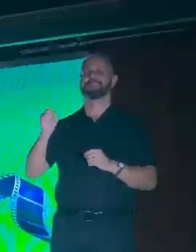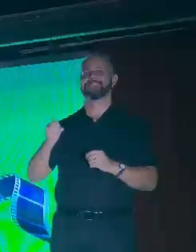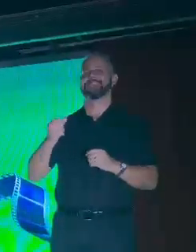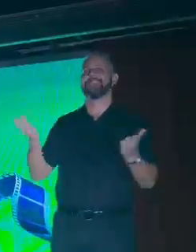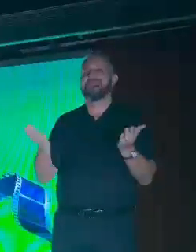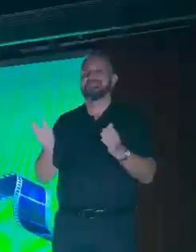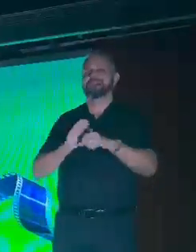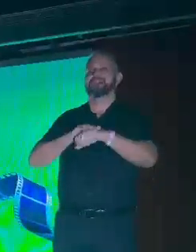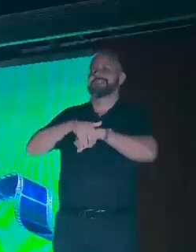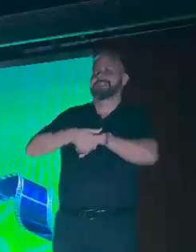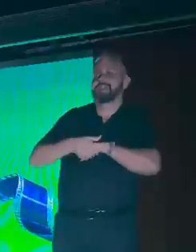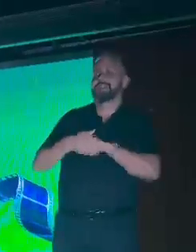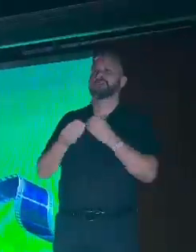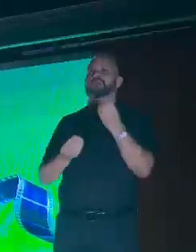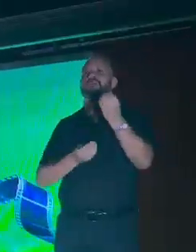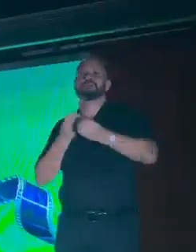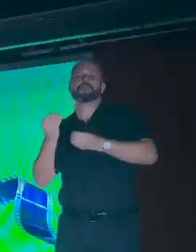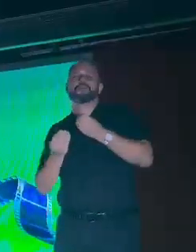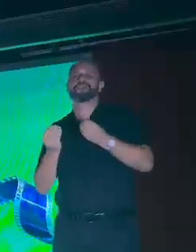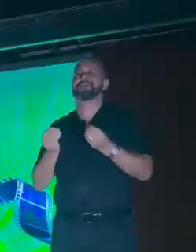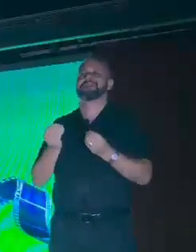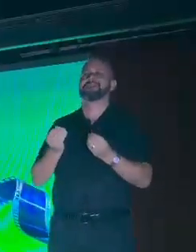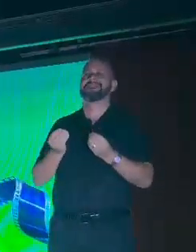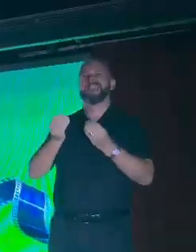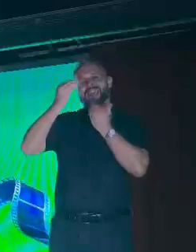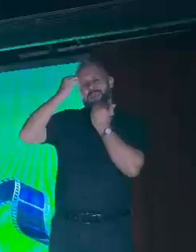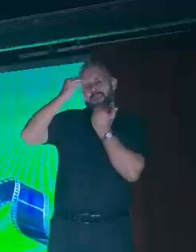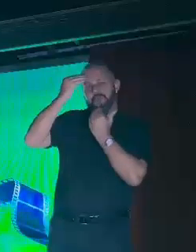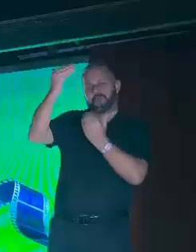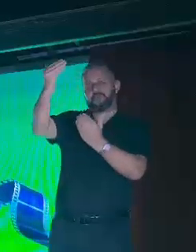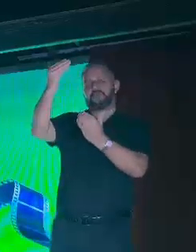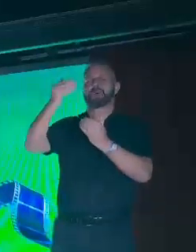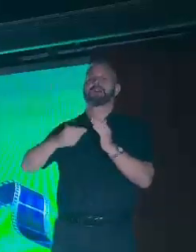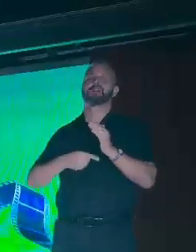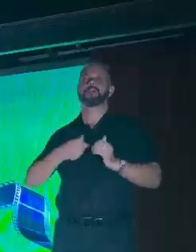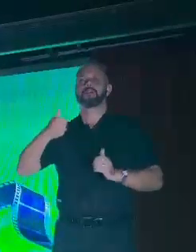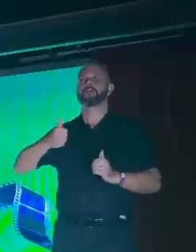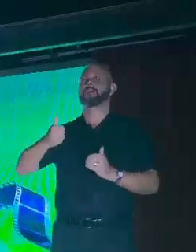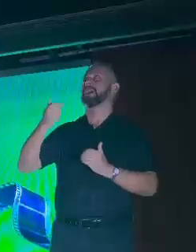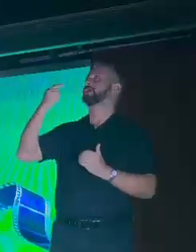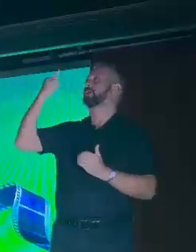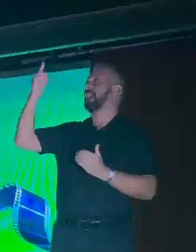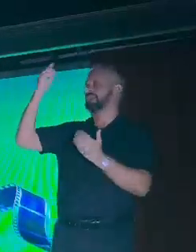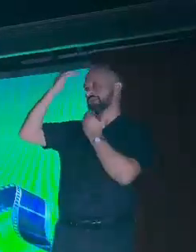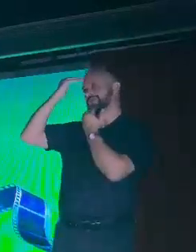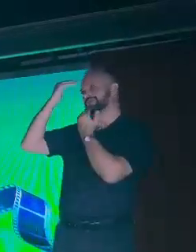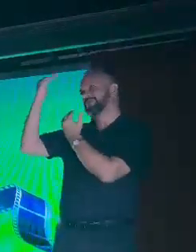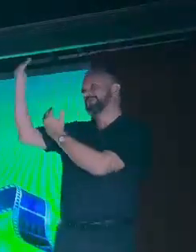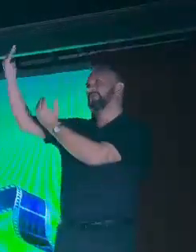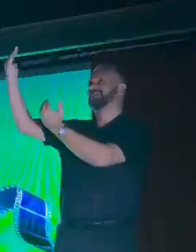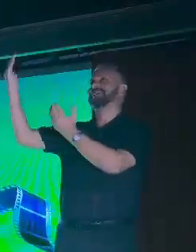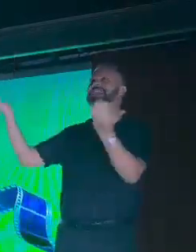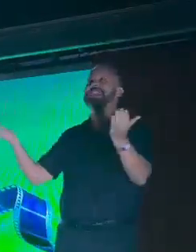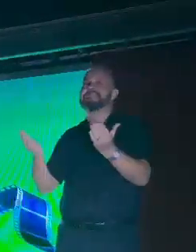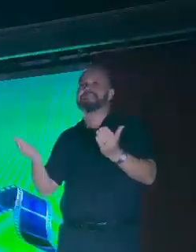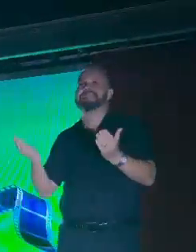que definir tudo isso numa palavra. Gratidão. Primeiro, gratidão a Deus. Por esse tempo